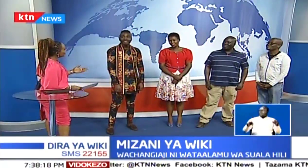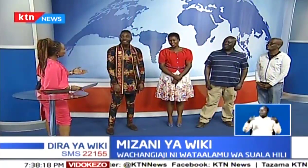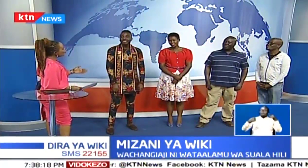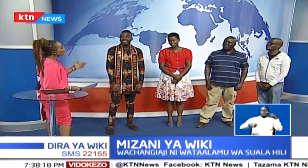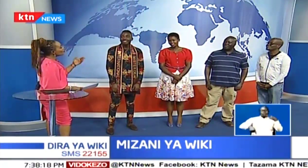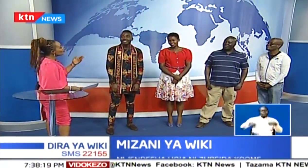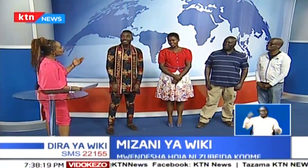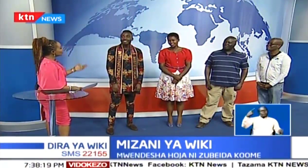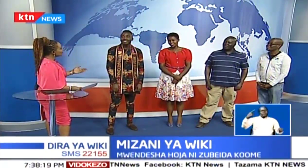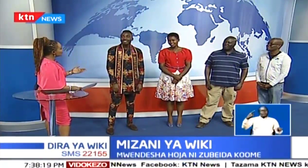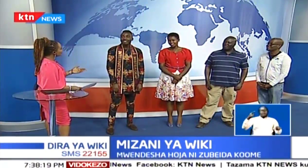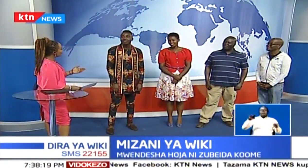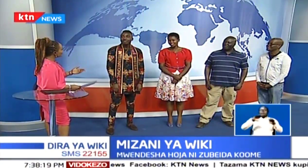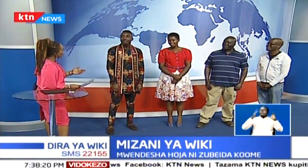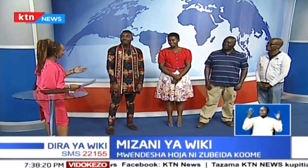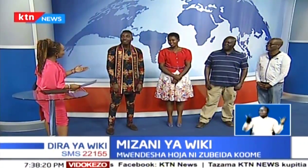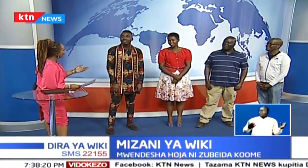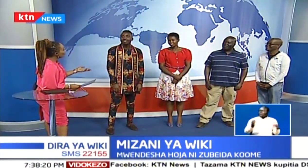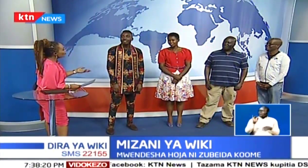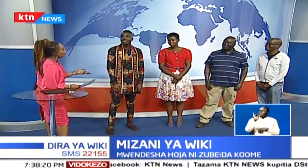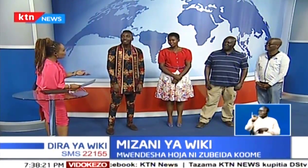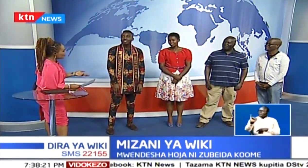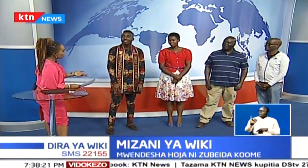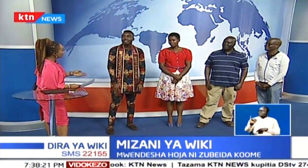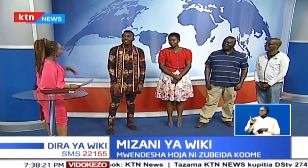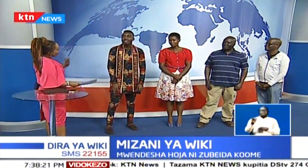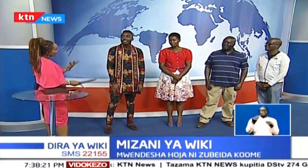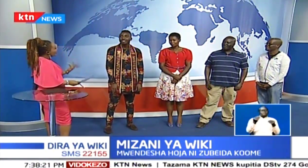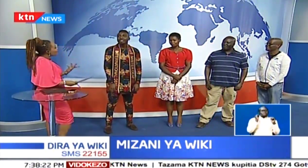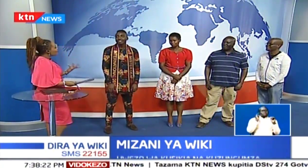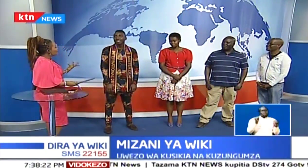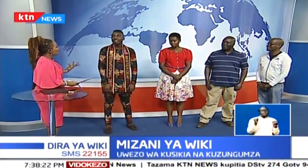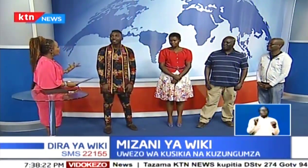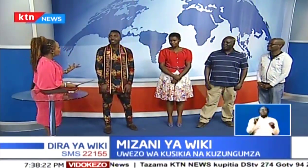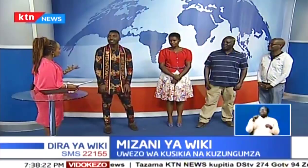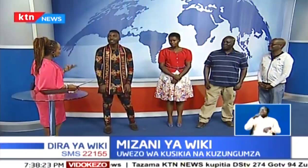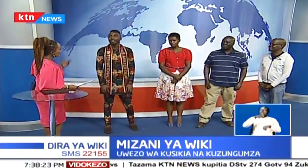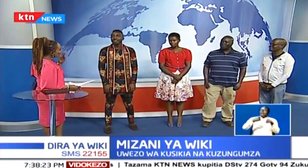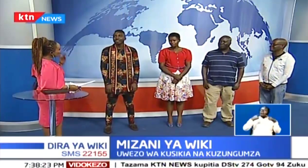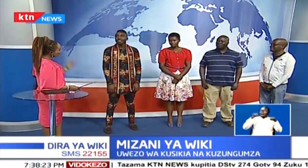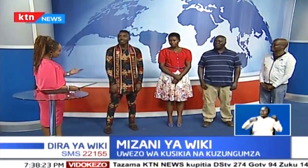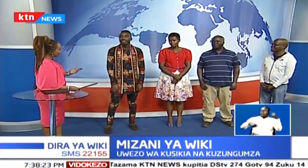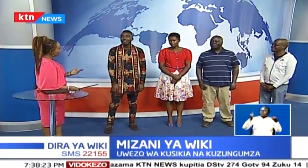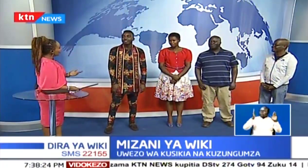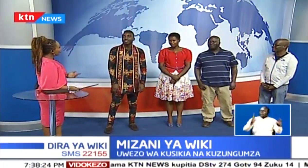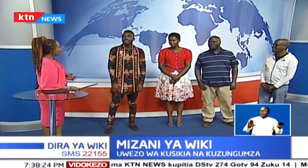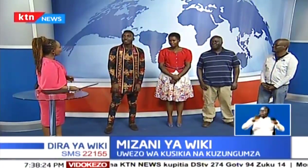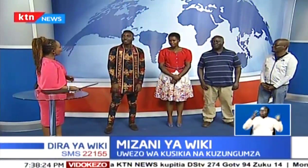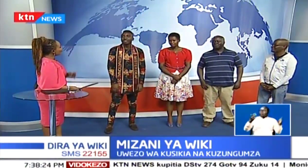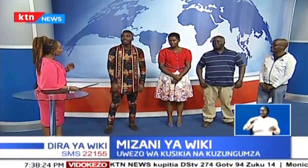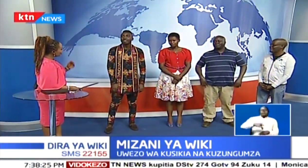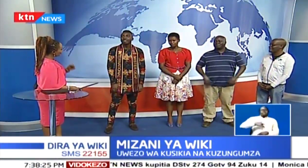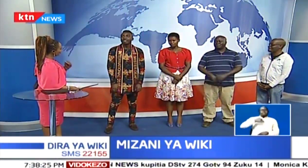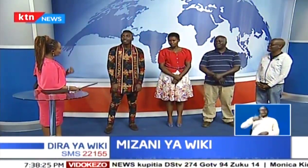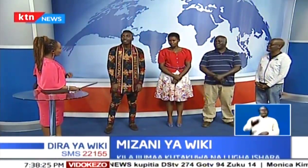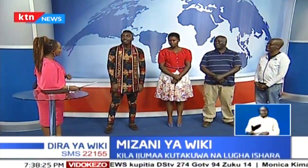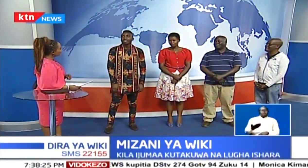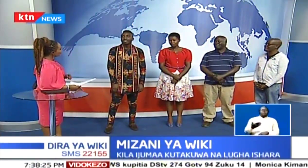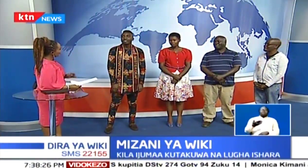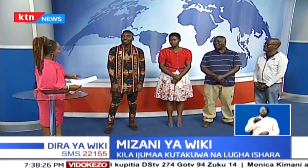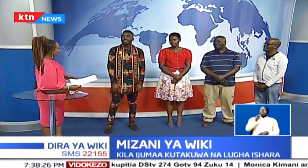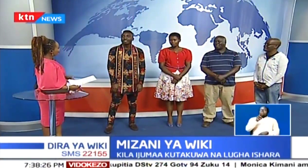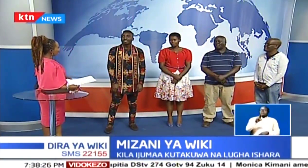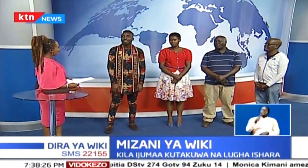mshindi uli mwengu mzima. Sikitu ambacho kinakuja kwa urahisi, ulisikiaju, ulipotangazo kwa mshindi wa Mr. Death